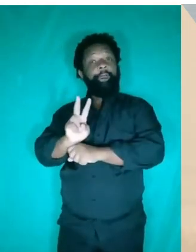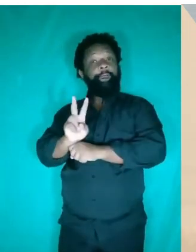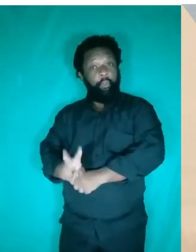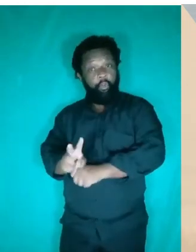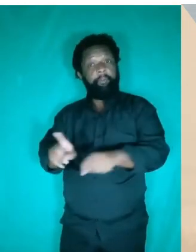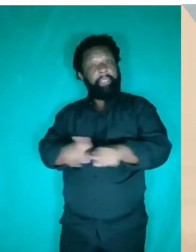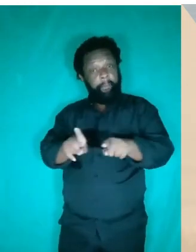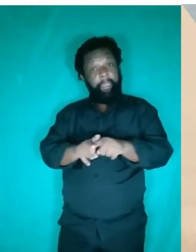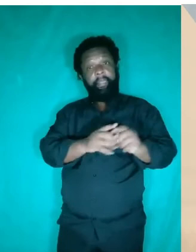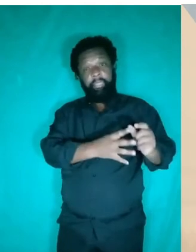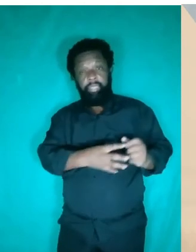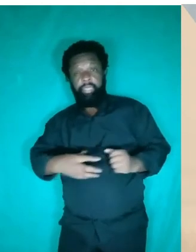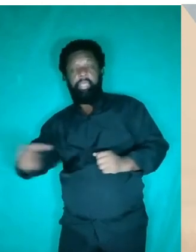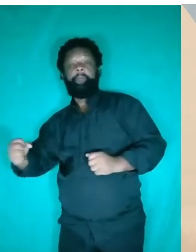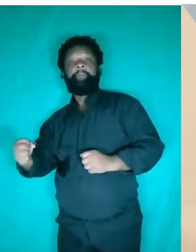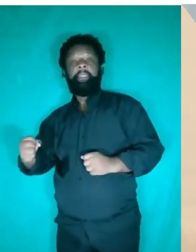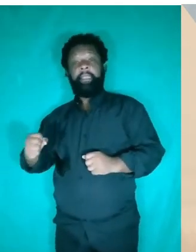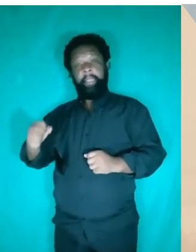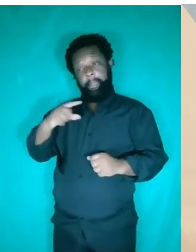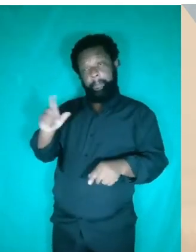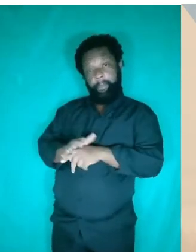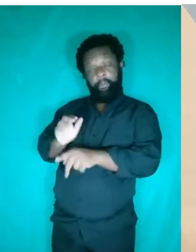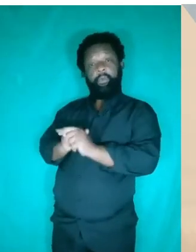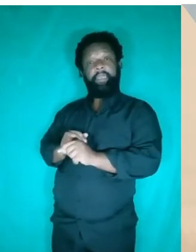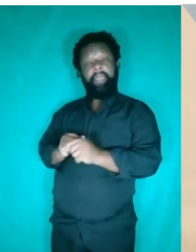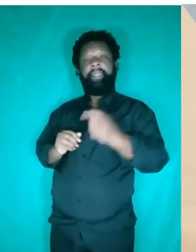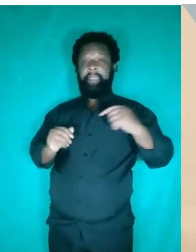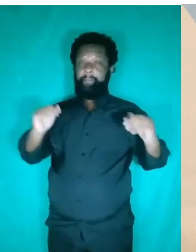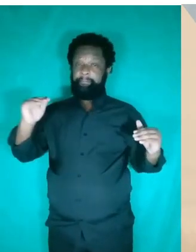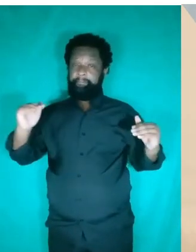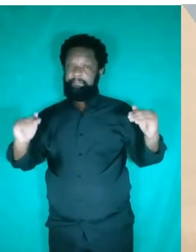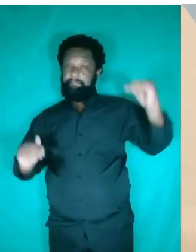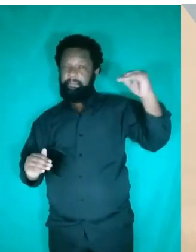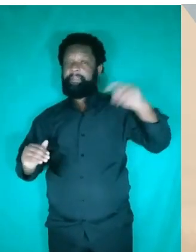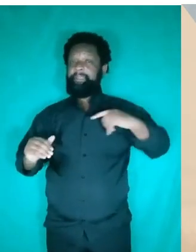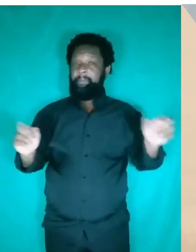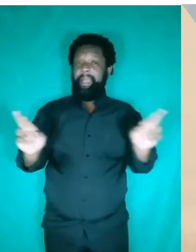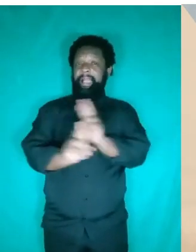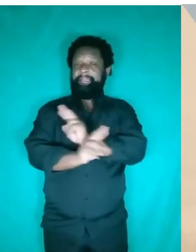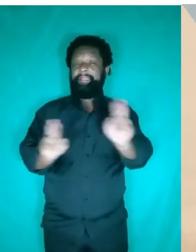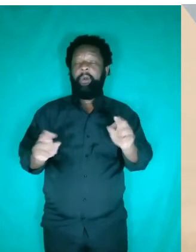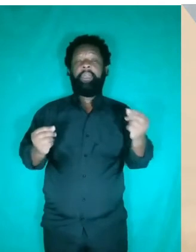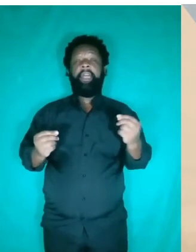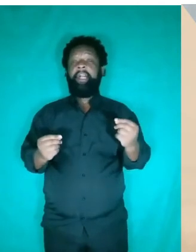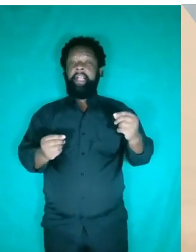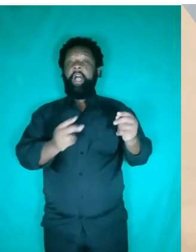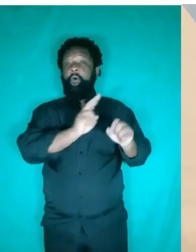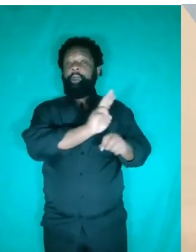Esse volume que se desloca na direita, no pistão da esquerda, é diretamente proporcional ao volume que se desloca no pistão